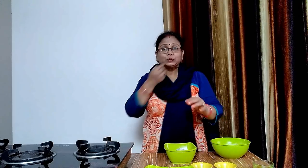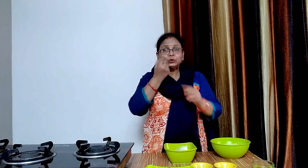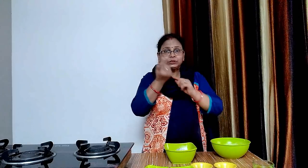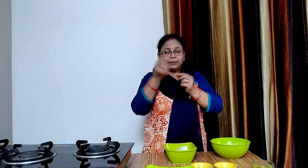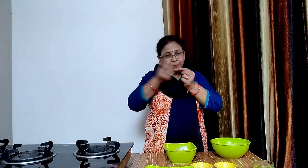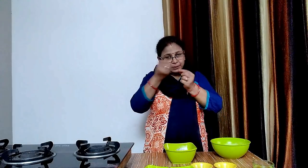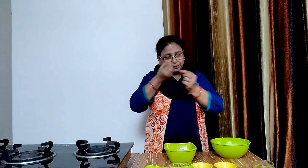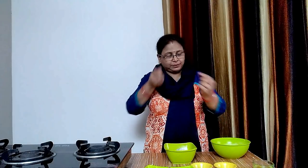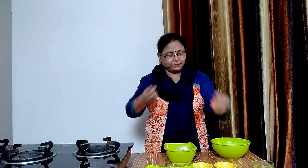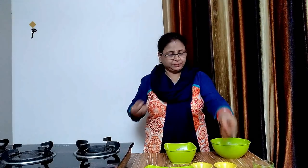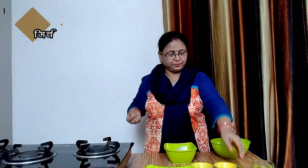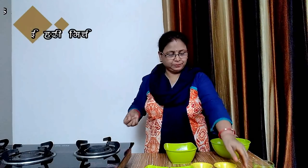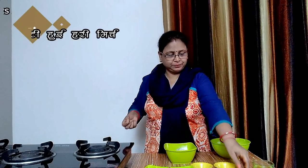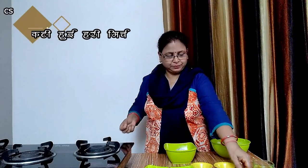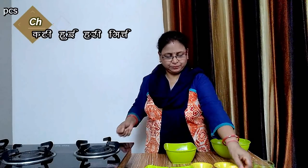दो बारी कट हुई हरी मिर्च